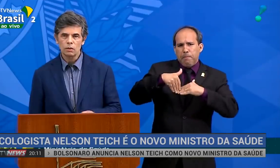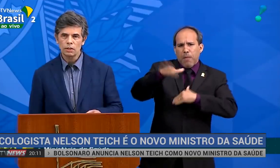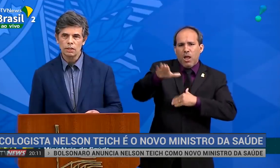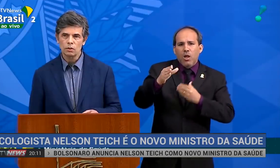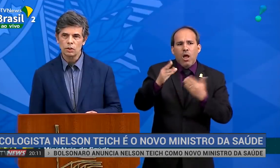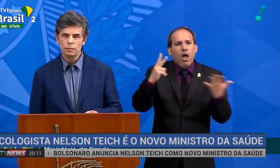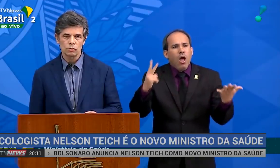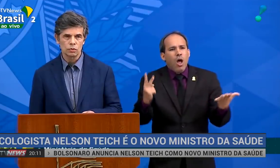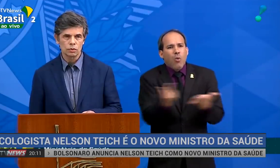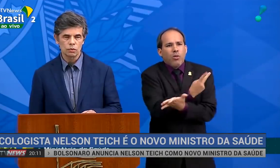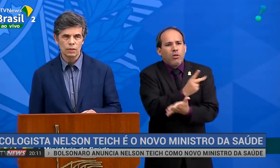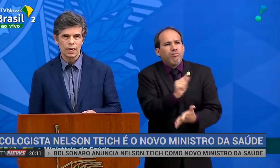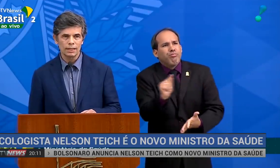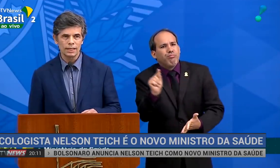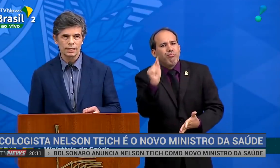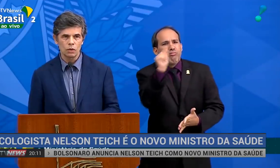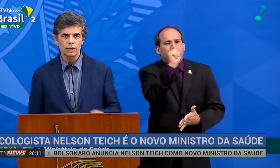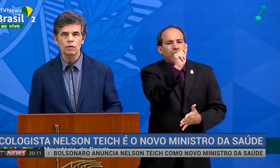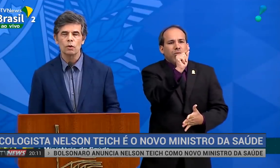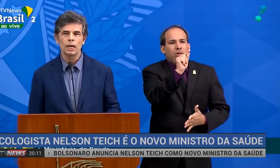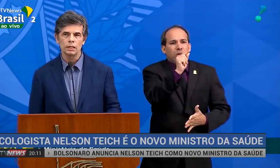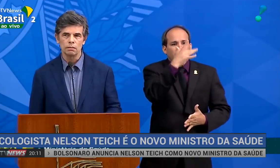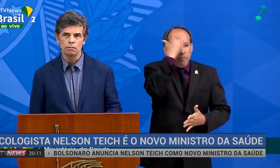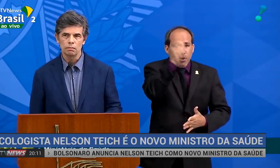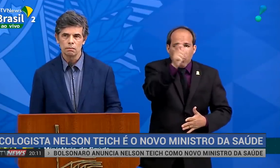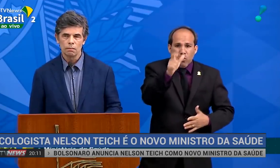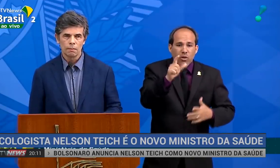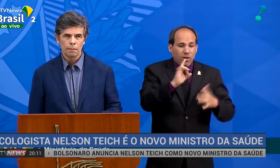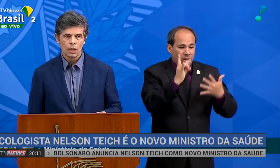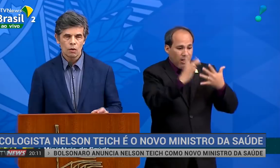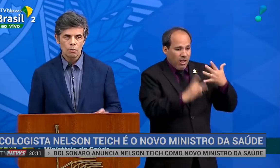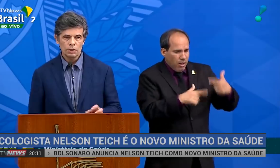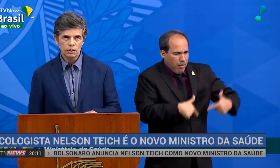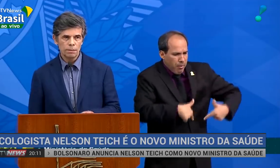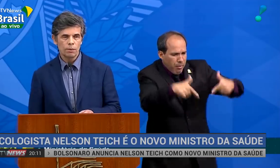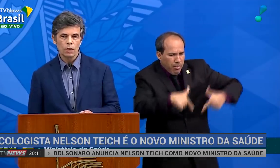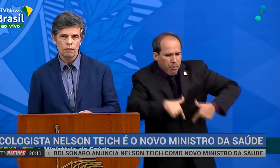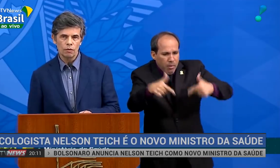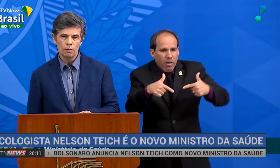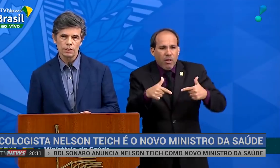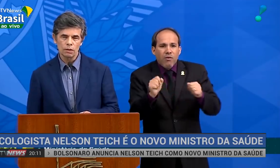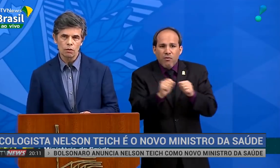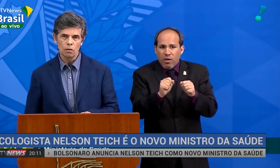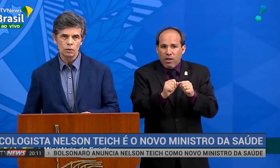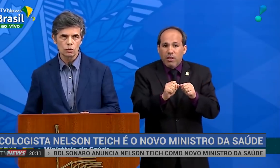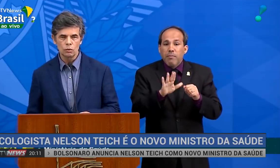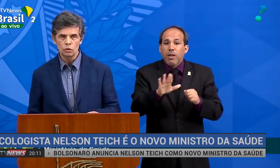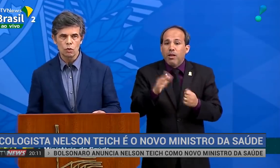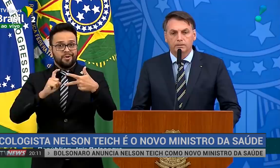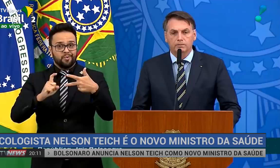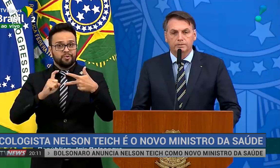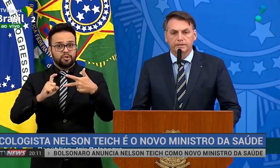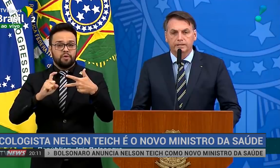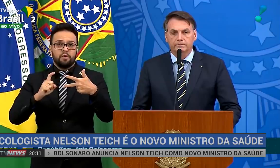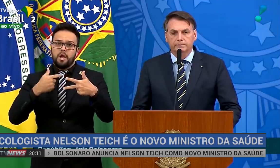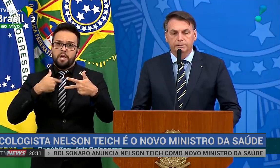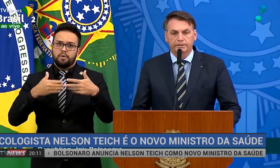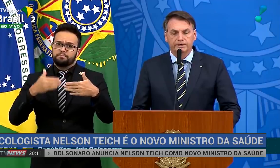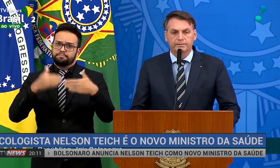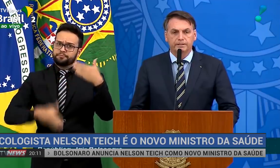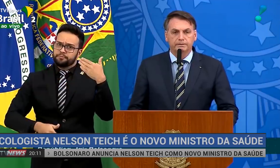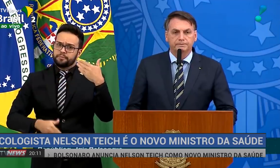adiantada pela RedeTV em primeira mão pelo plantão de jornalismo da emissora dentro do programa A Tarde é Sua. Não